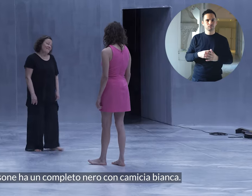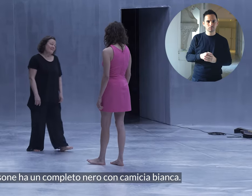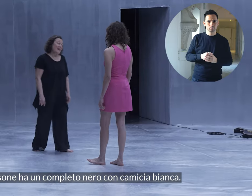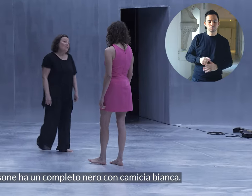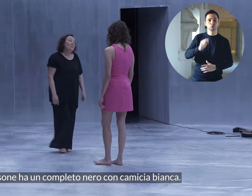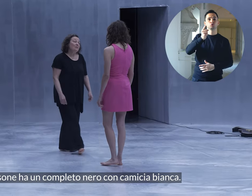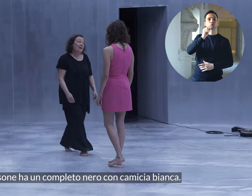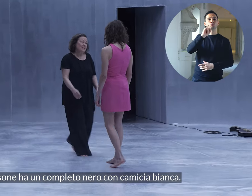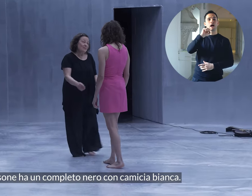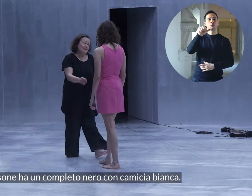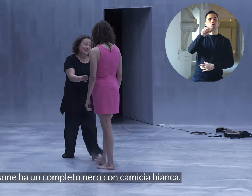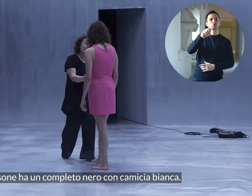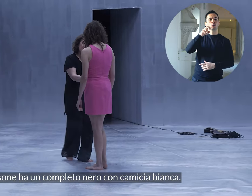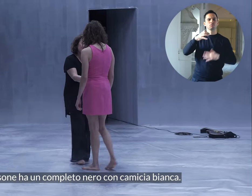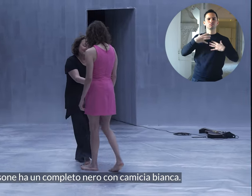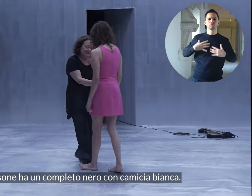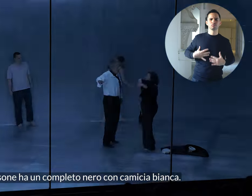un completo nero con camicia bianca.